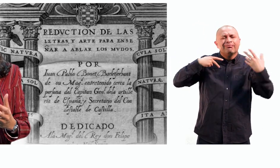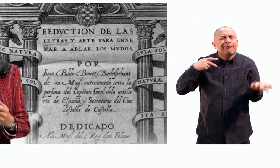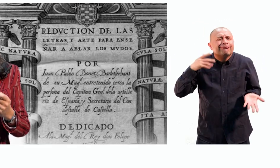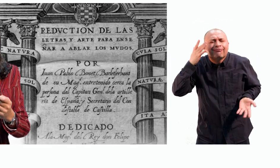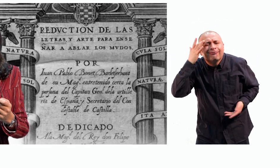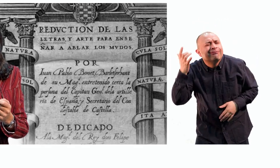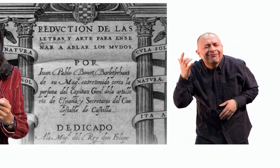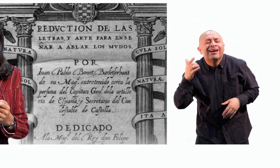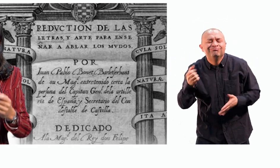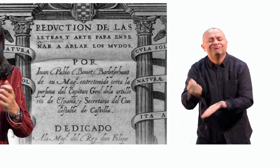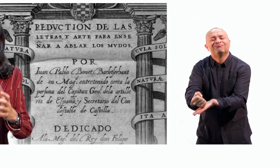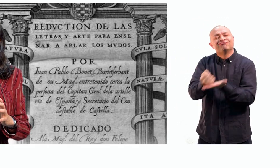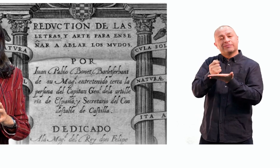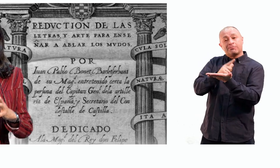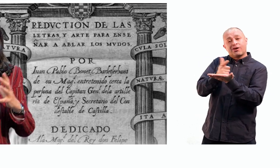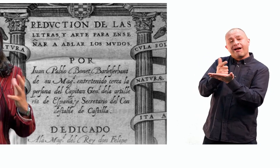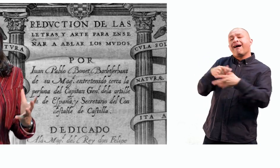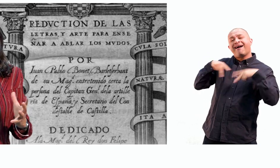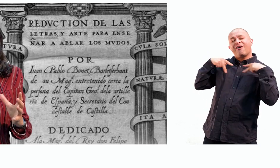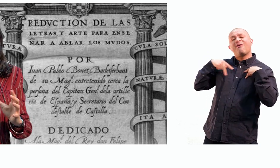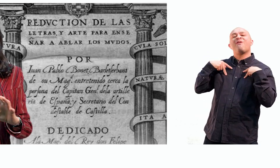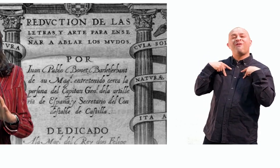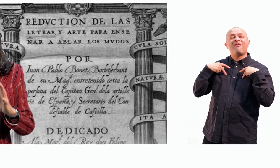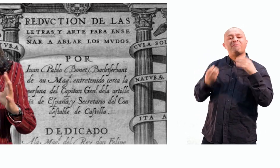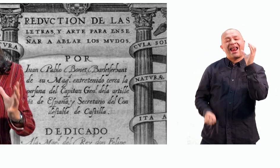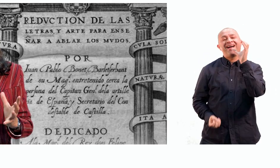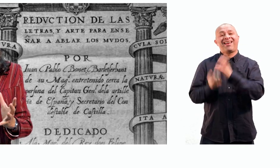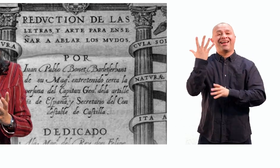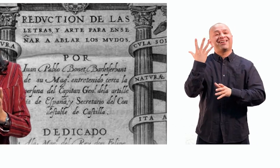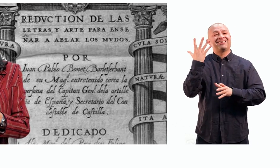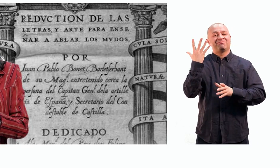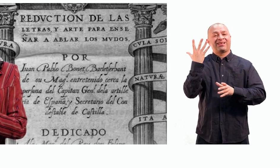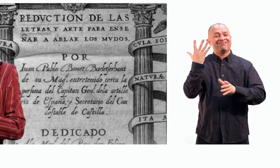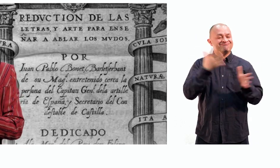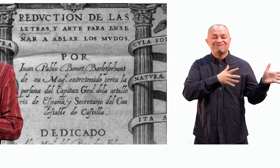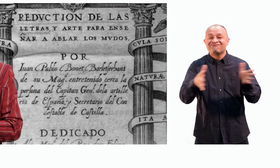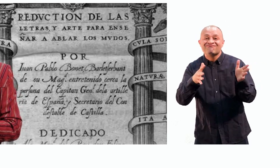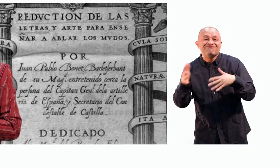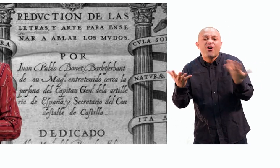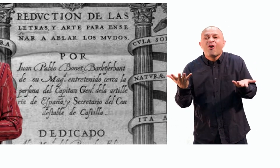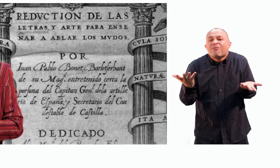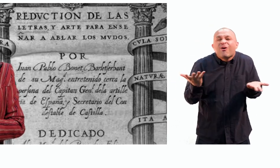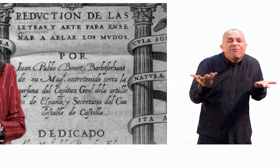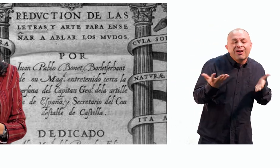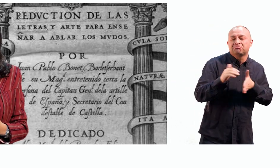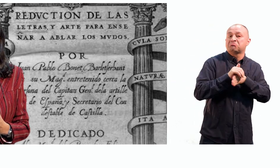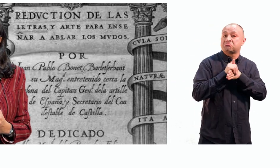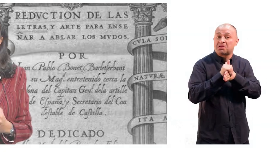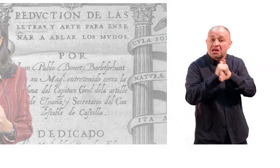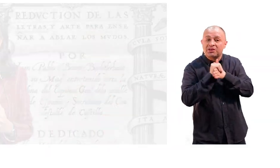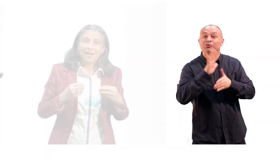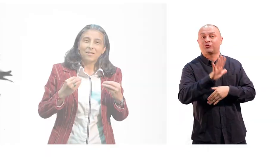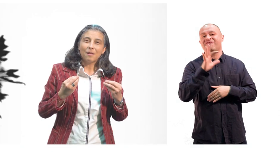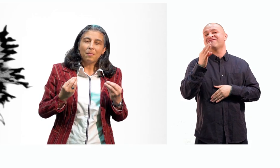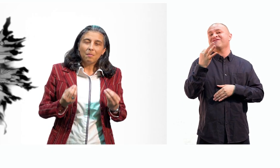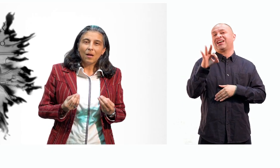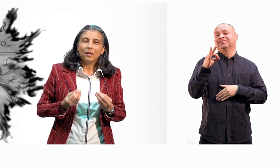que fue un texto que ayudó a que él creara lo que después se conoce como el método francés. Es el primer